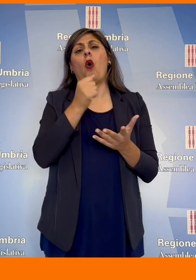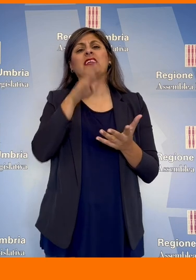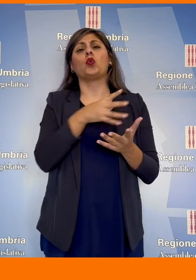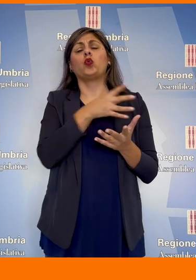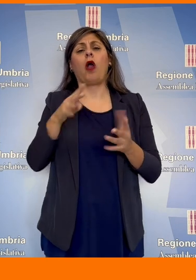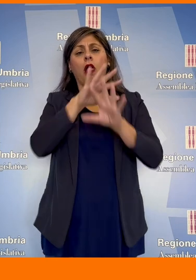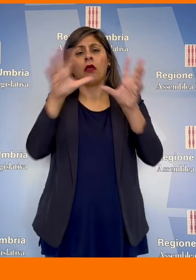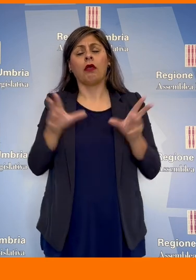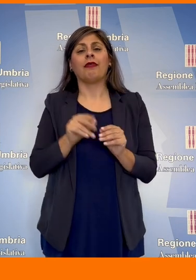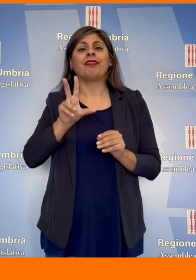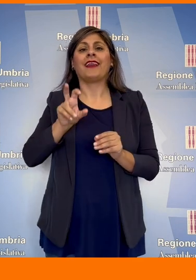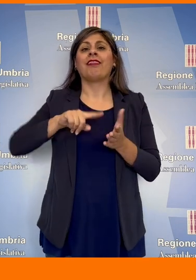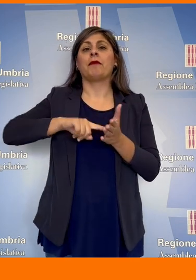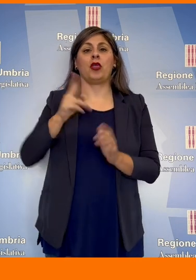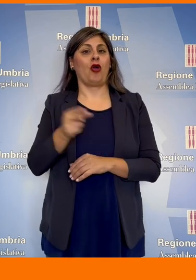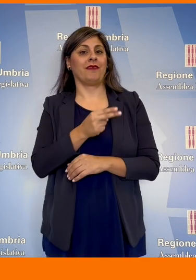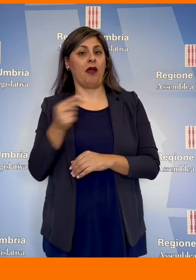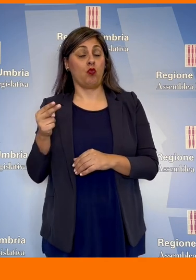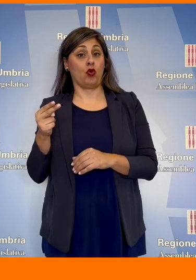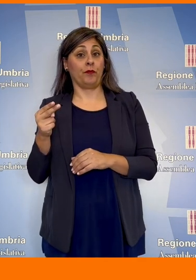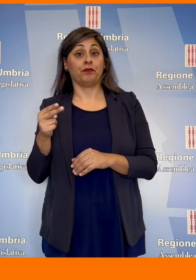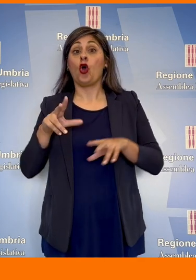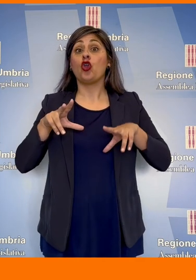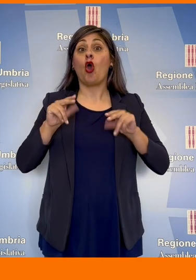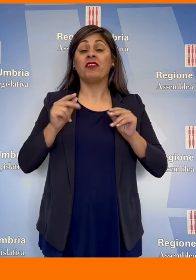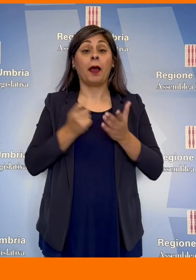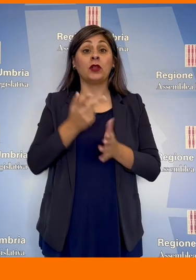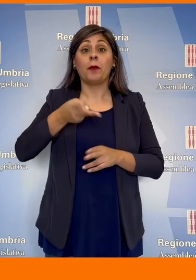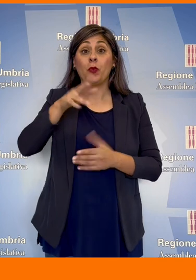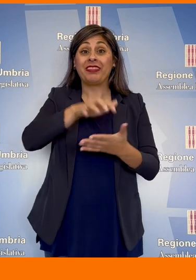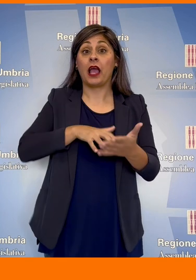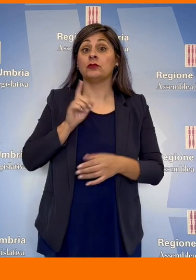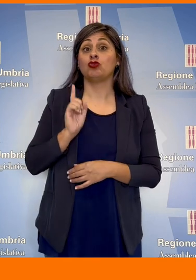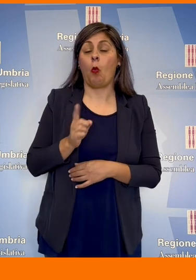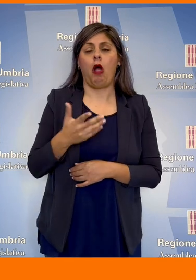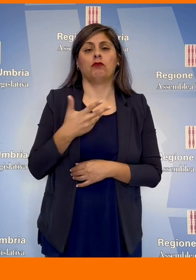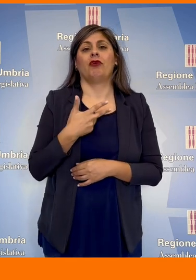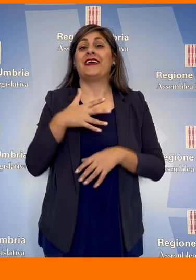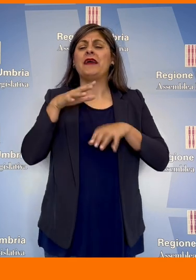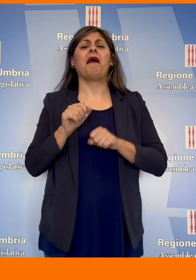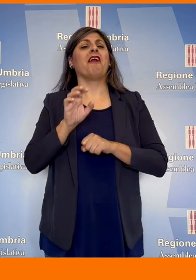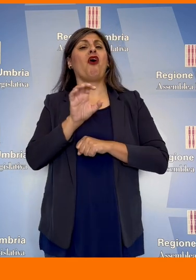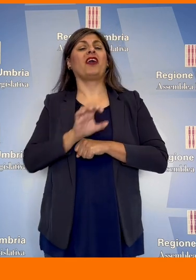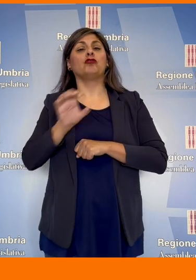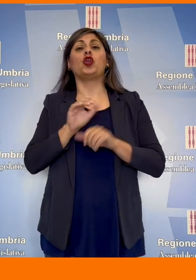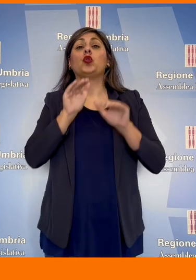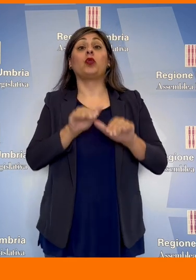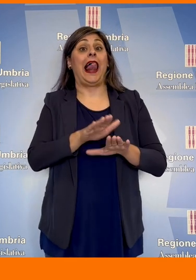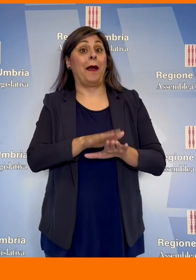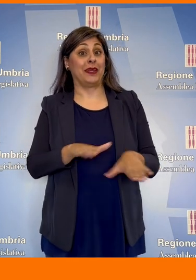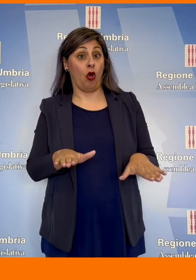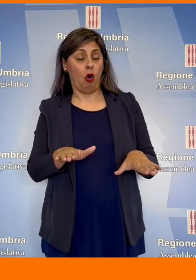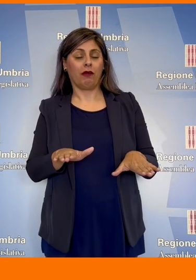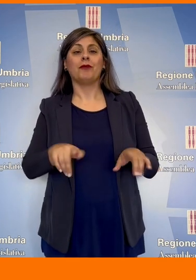per un ammontare complessivo di 30 milioni di euro. Tra le novità più significative del testo ci sono l'impegno della regione per la tutela dei